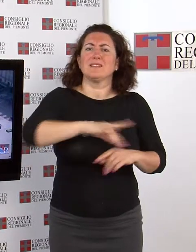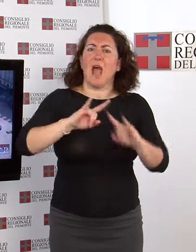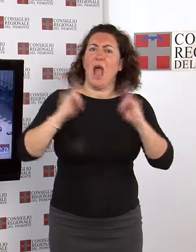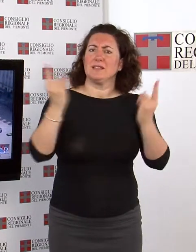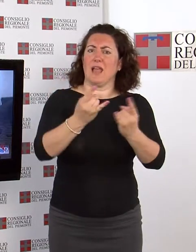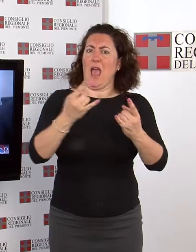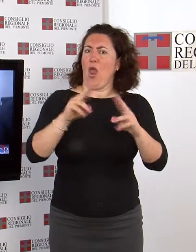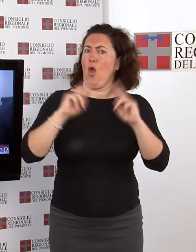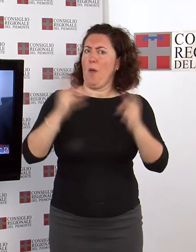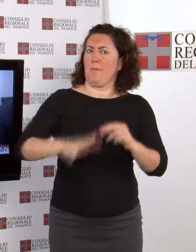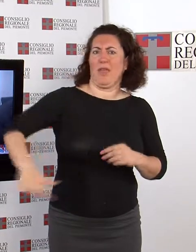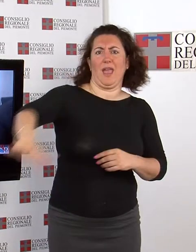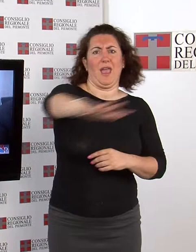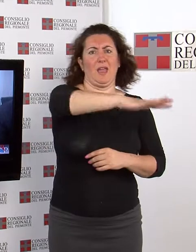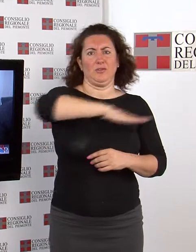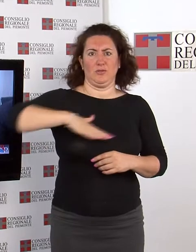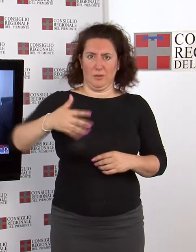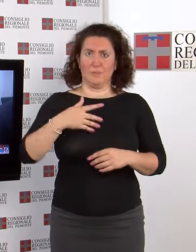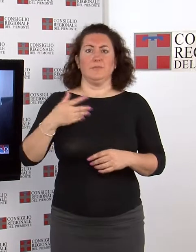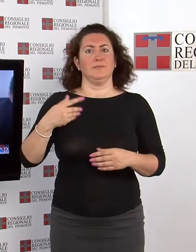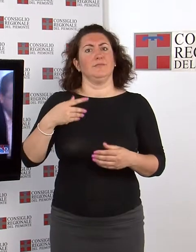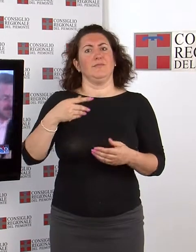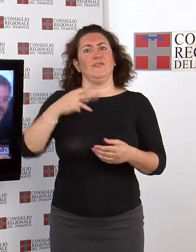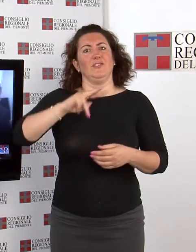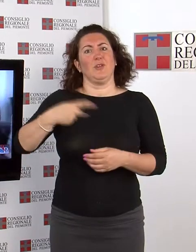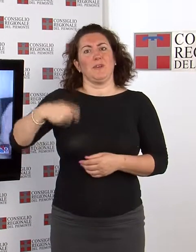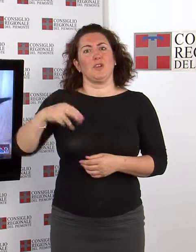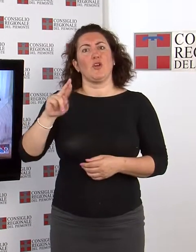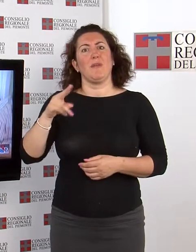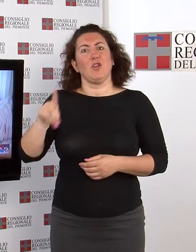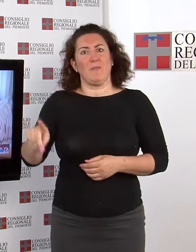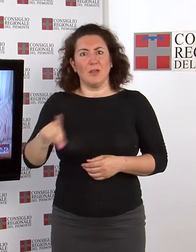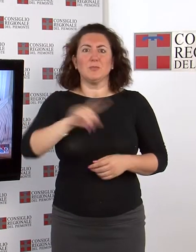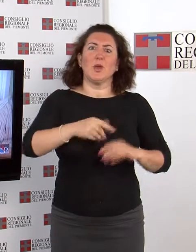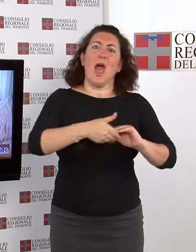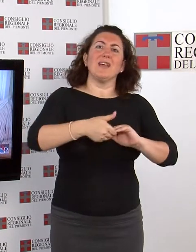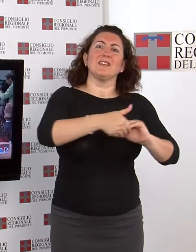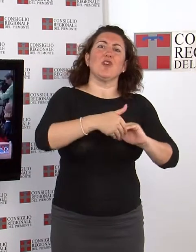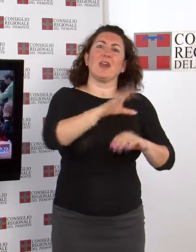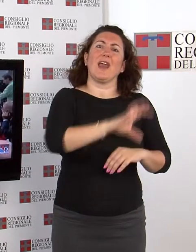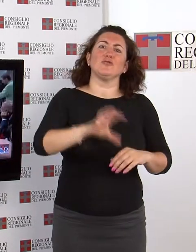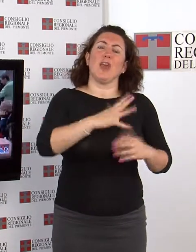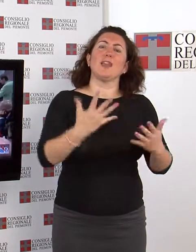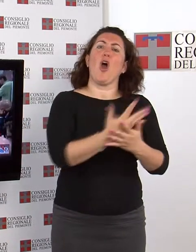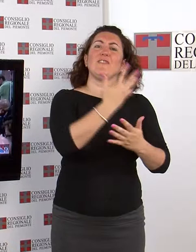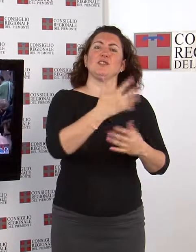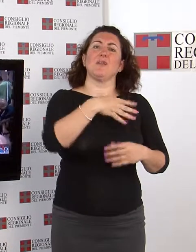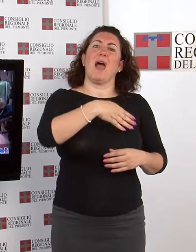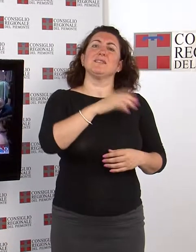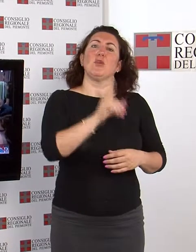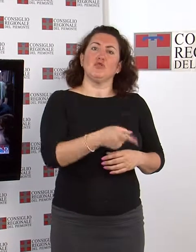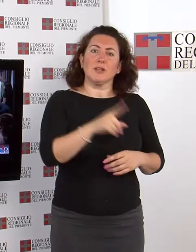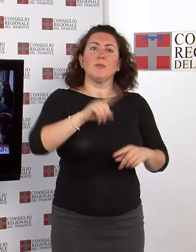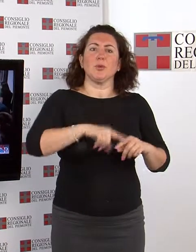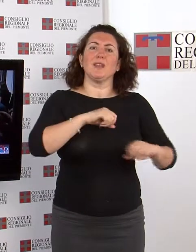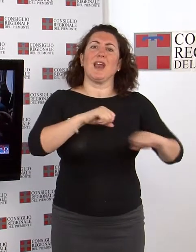presenti all'incontro il Vice Presidente Roberto Placido, l'Assessore regionale all'Innovazione Massimo Giordano e il Direttore regionale all